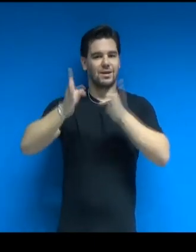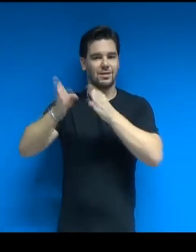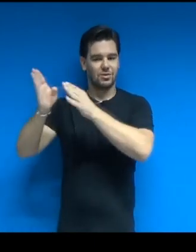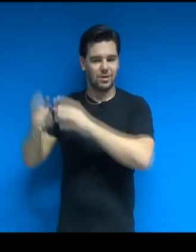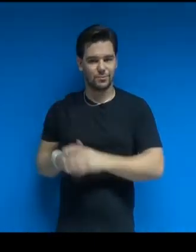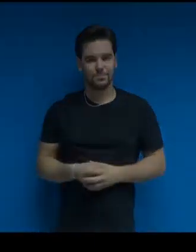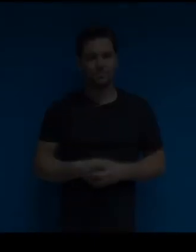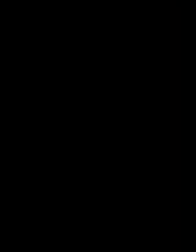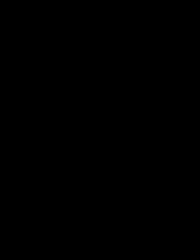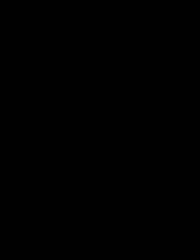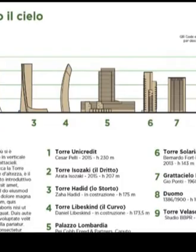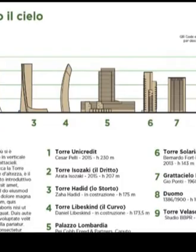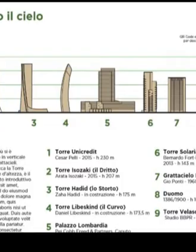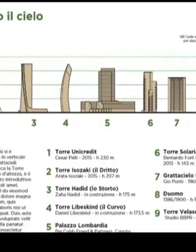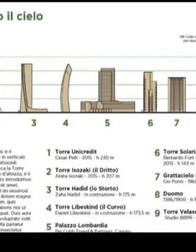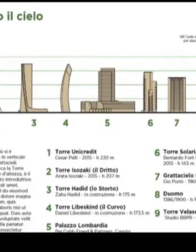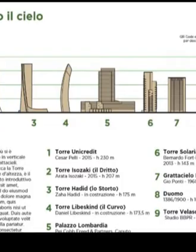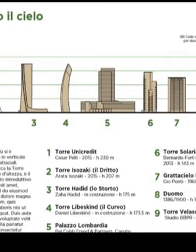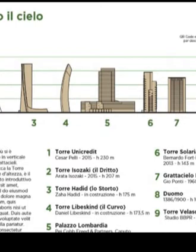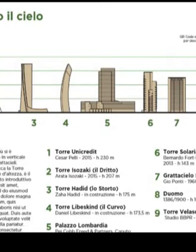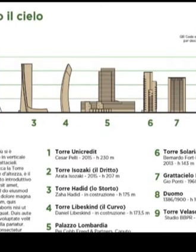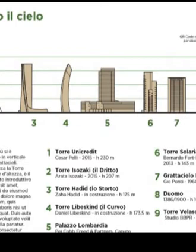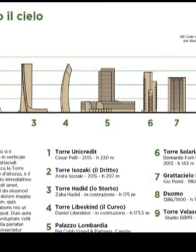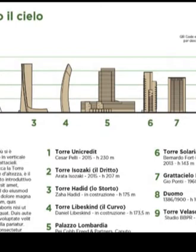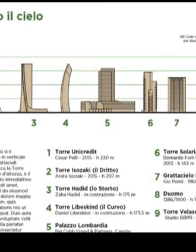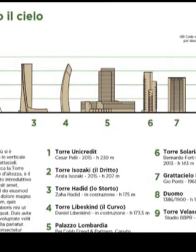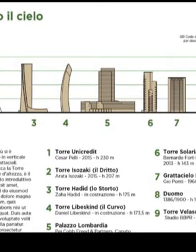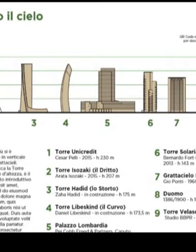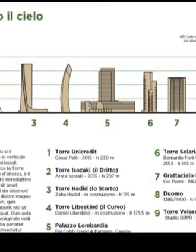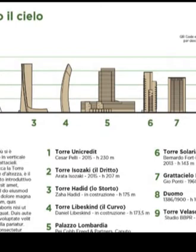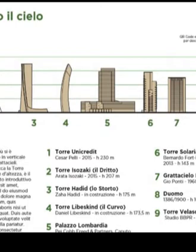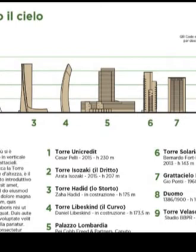verticale attraverso la costruzione di grattacieli.